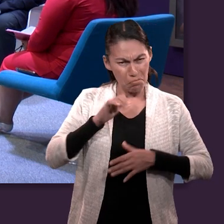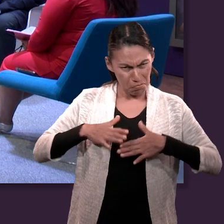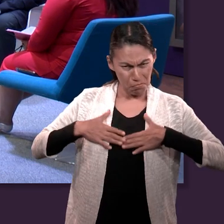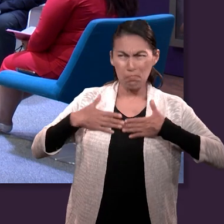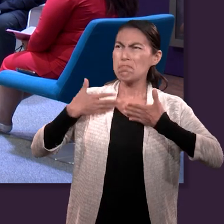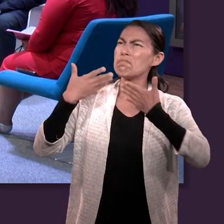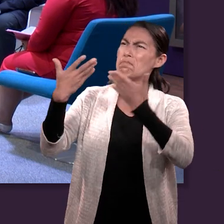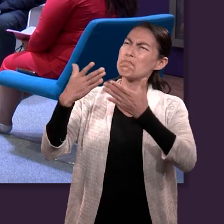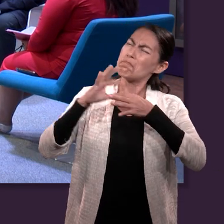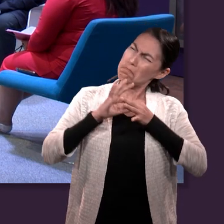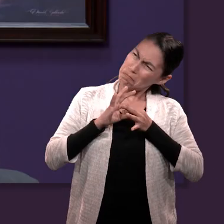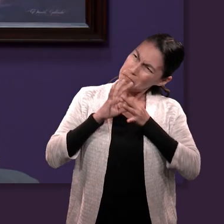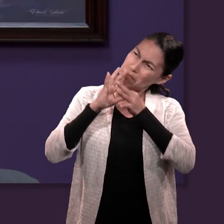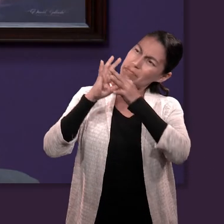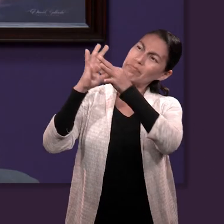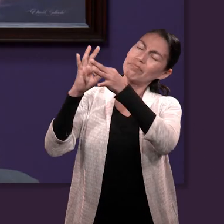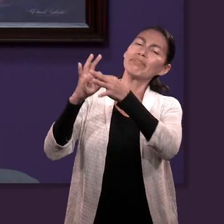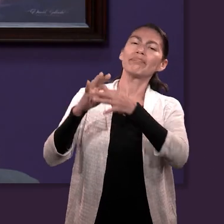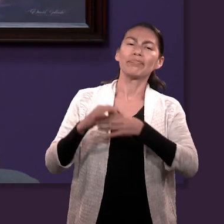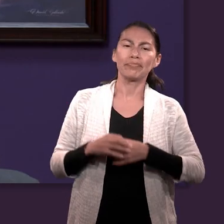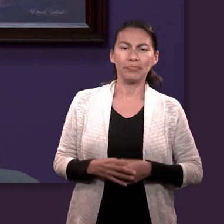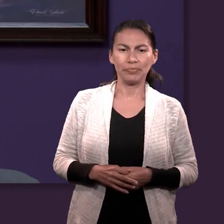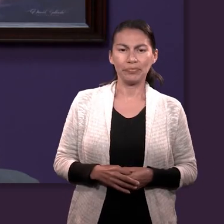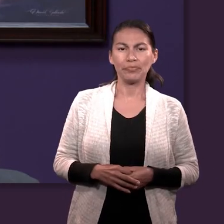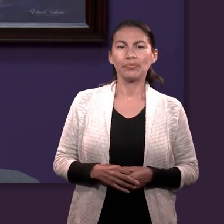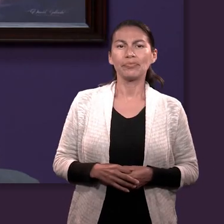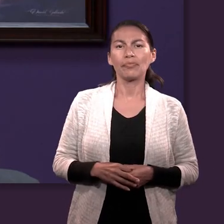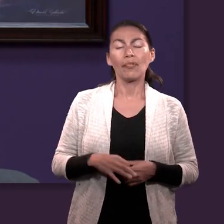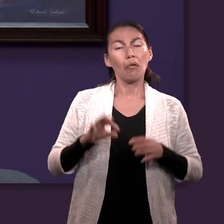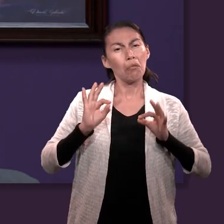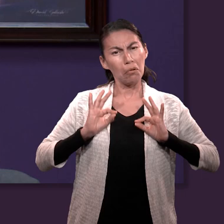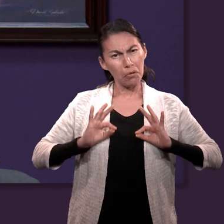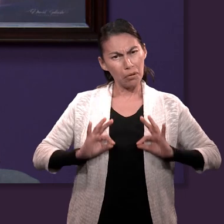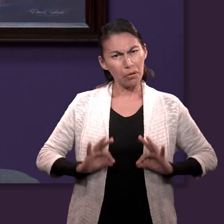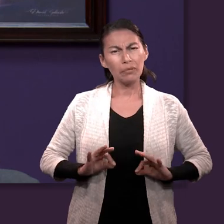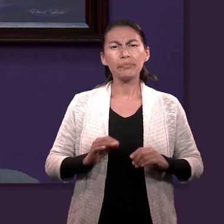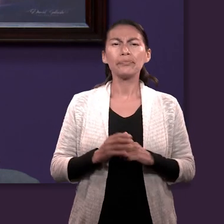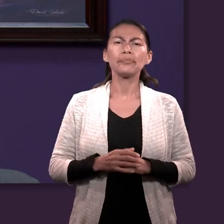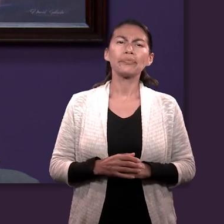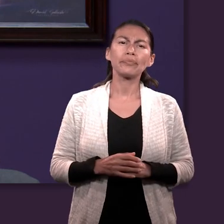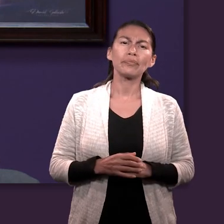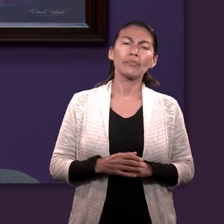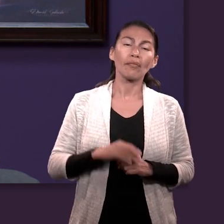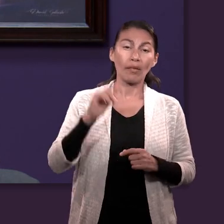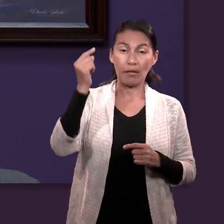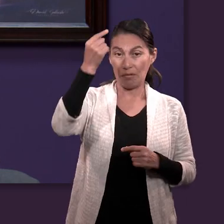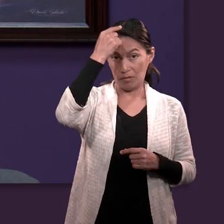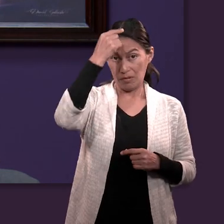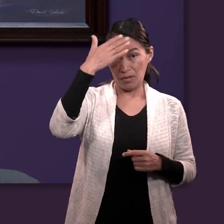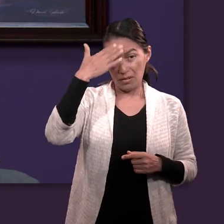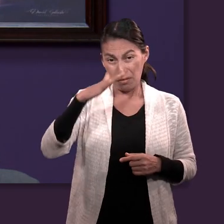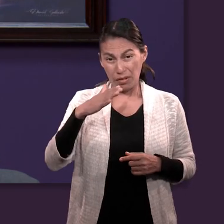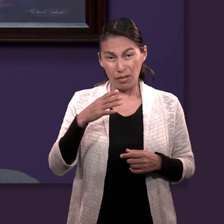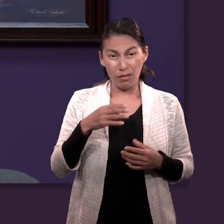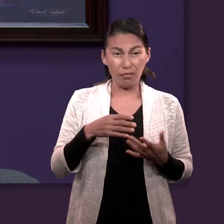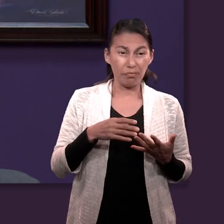en Dios, ¿no? Y sobre todo tranquilamente, él sabía que a pesar de las situaciones que